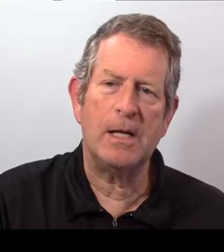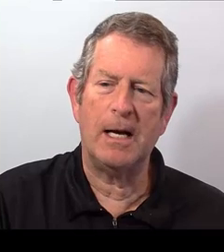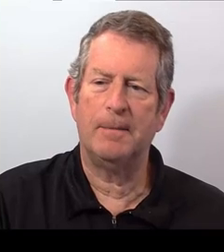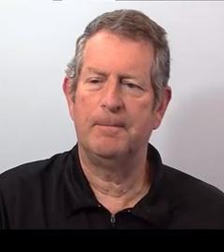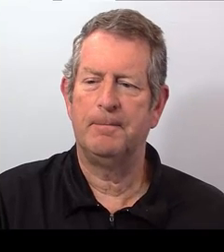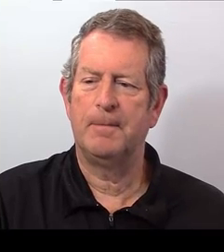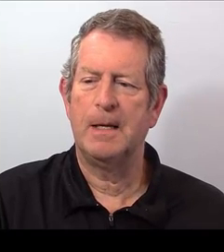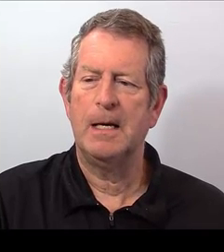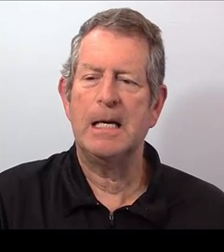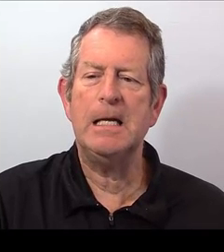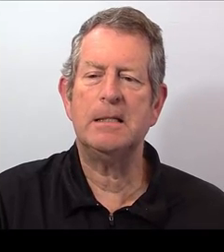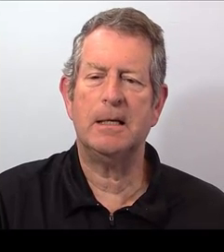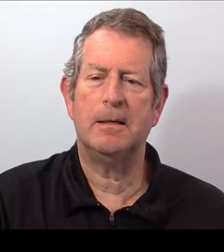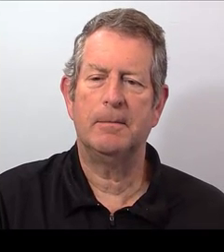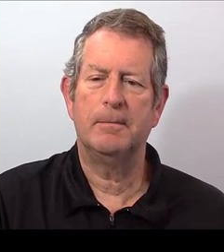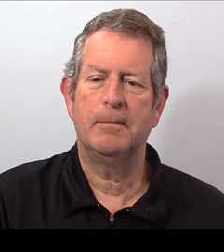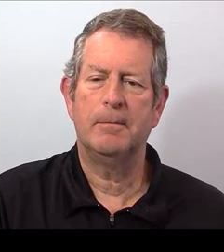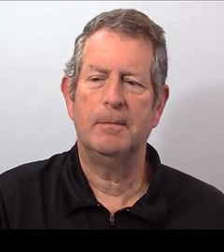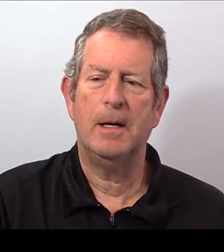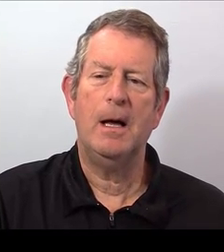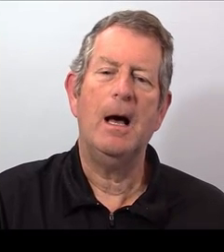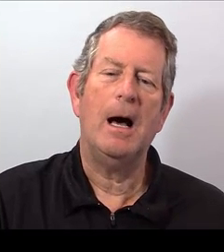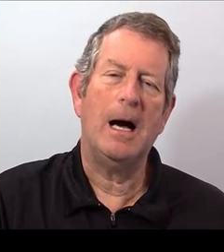Escríbenosla. 15.